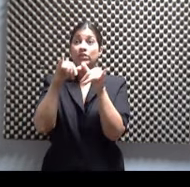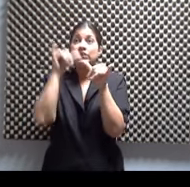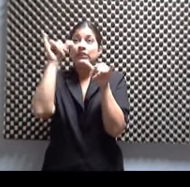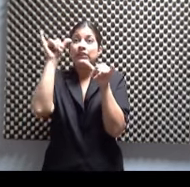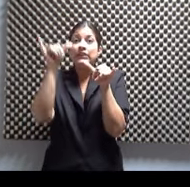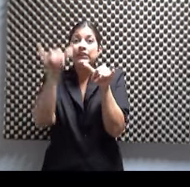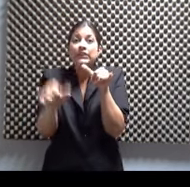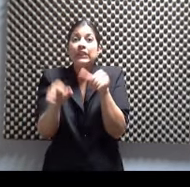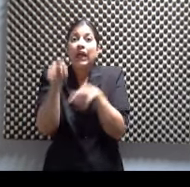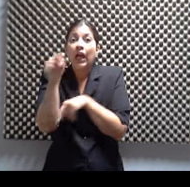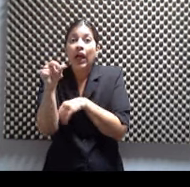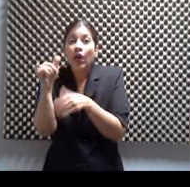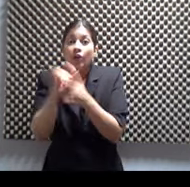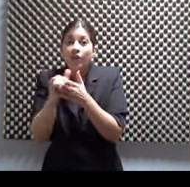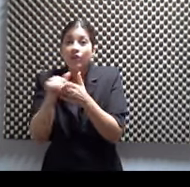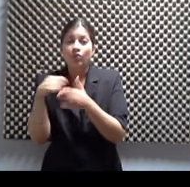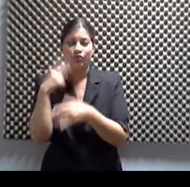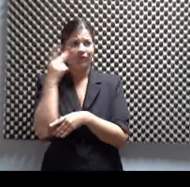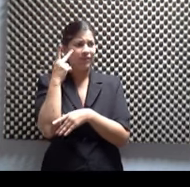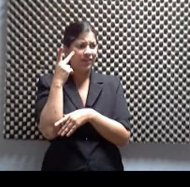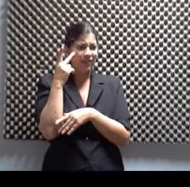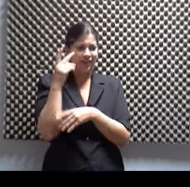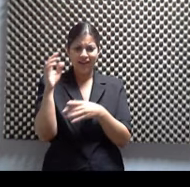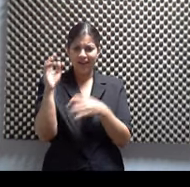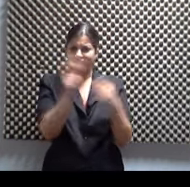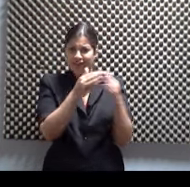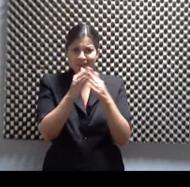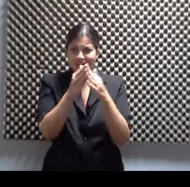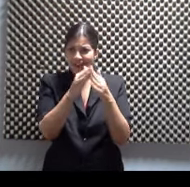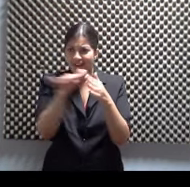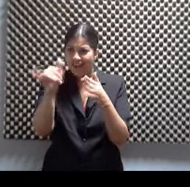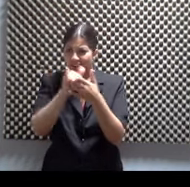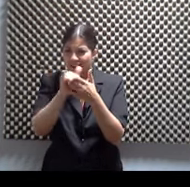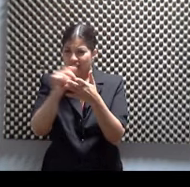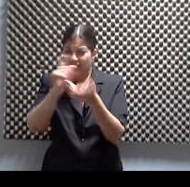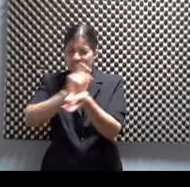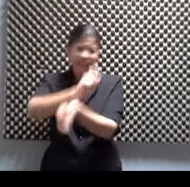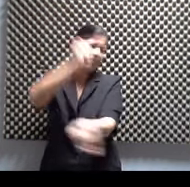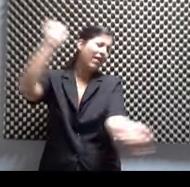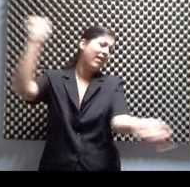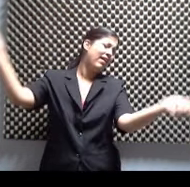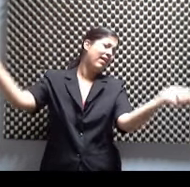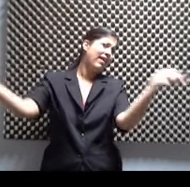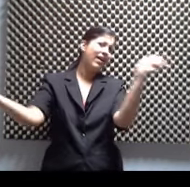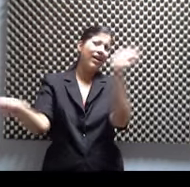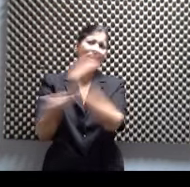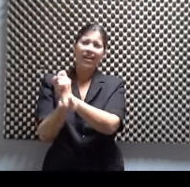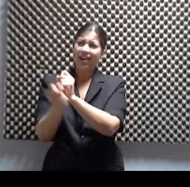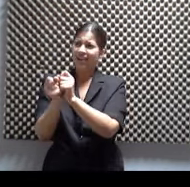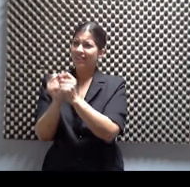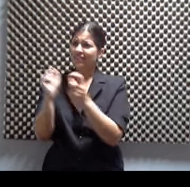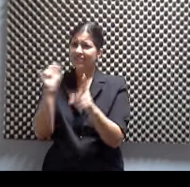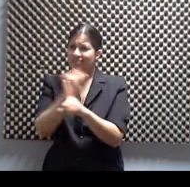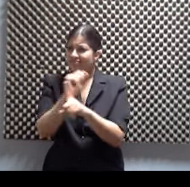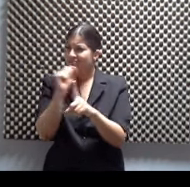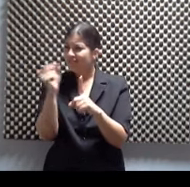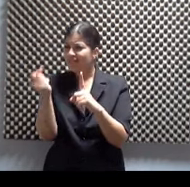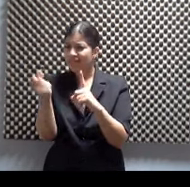yo vi socialmente en la ciudad. sí, sí, definitivo. Yo dije, si algún día yo me tengo que ir drogando, yo vengo para acá. Y no